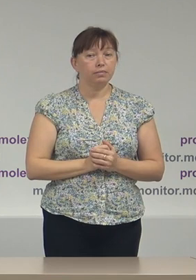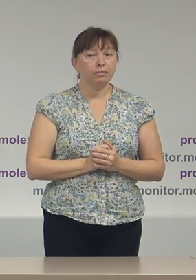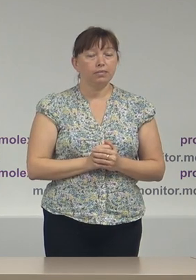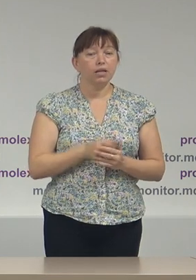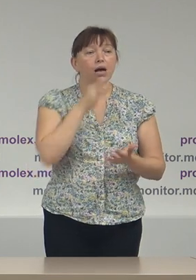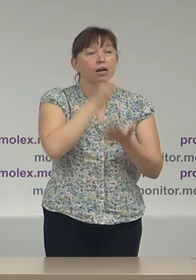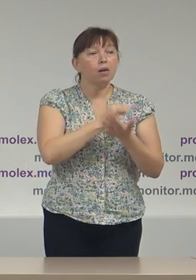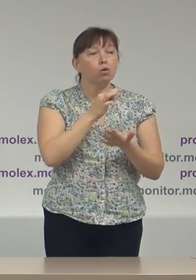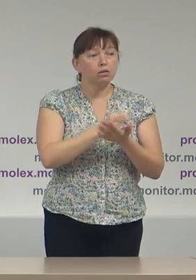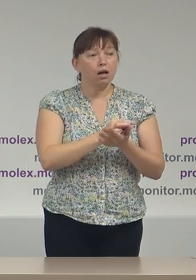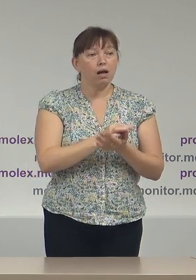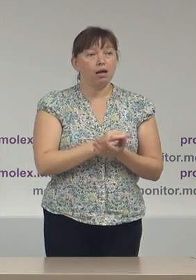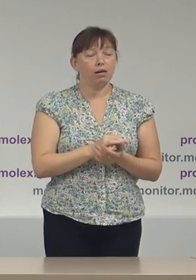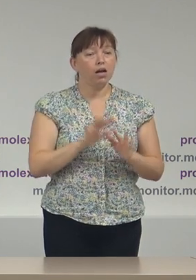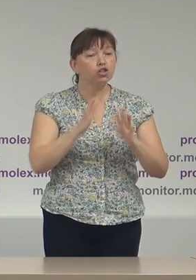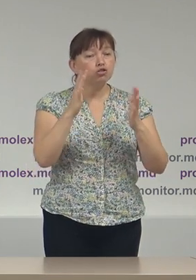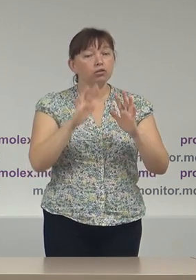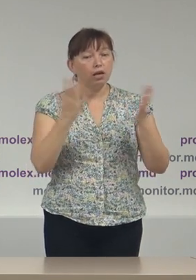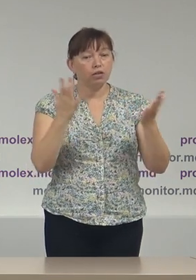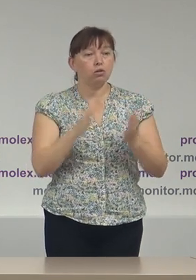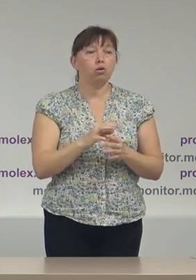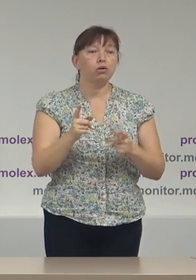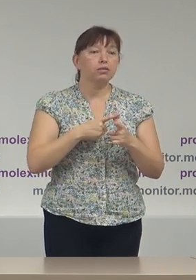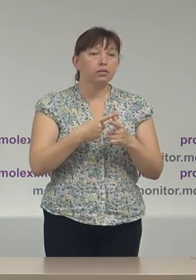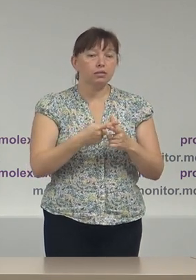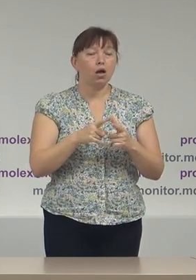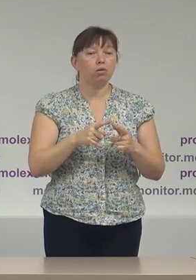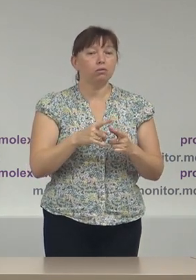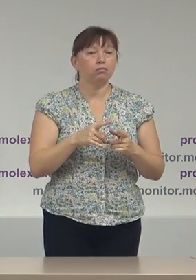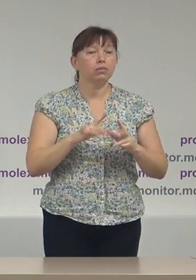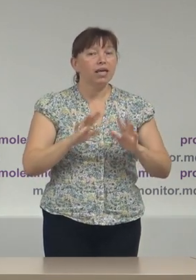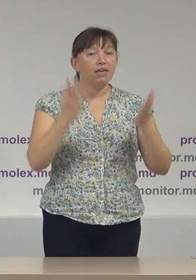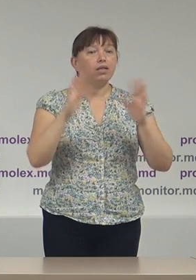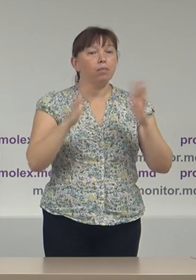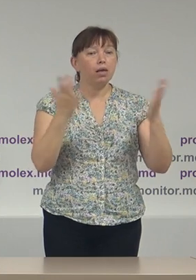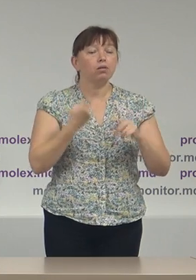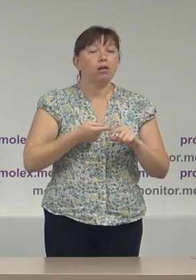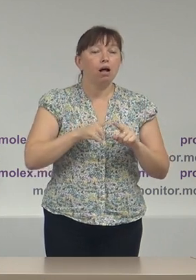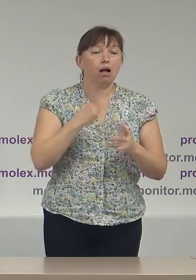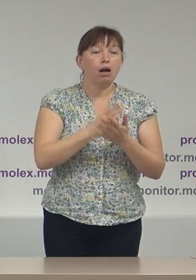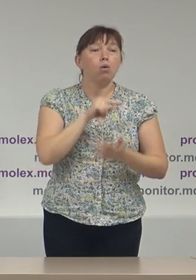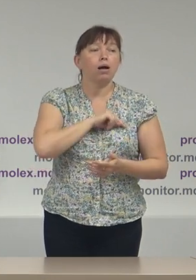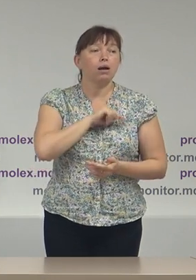raportarea incidentelor sau evenimentelor cu caracter